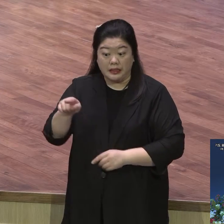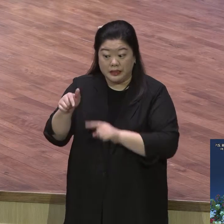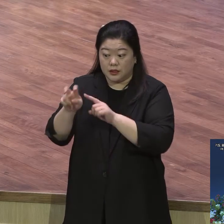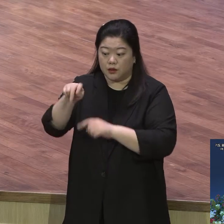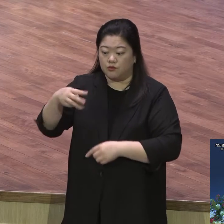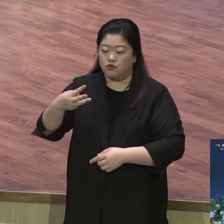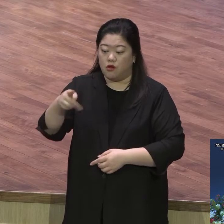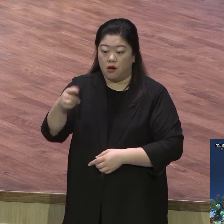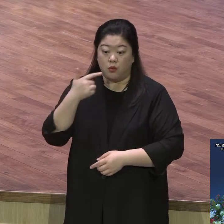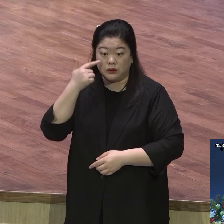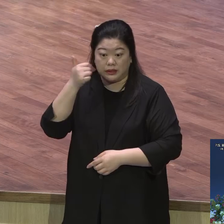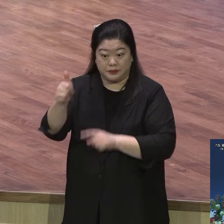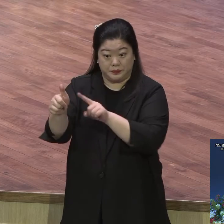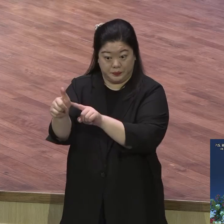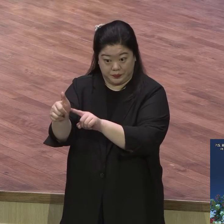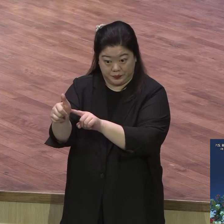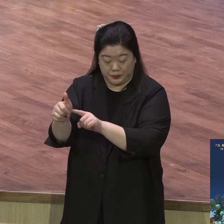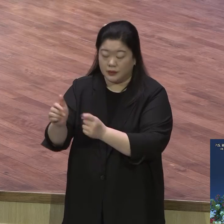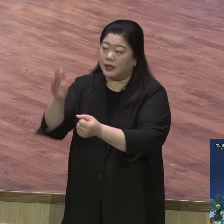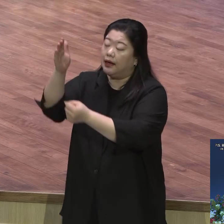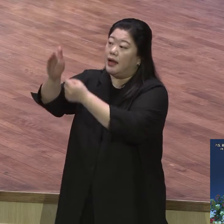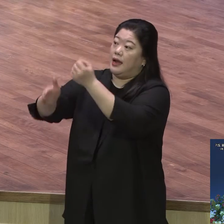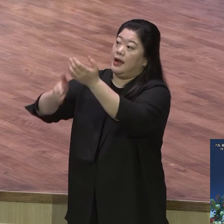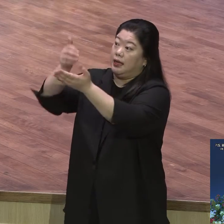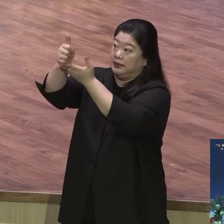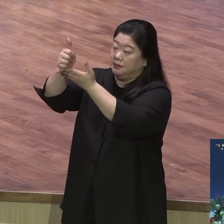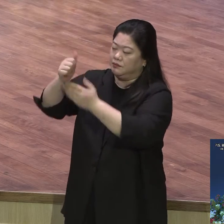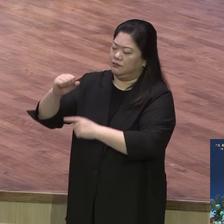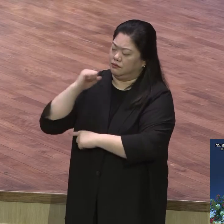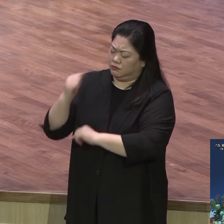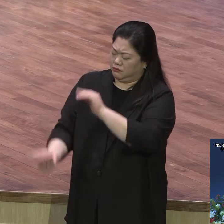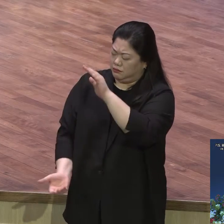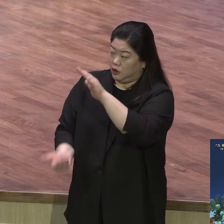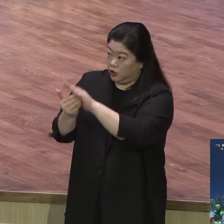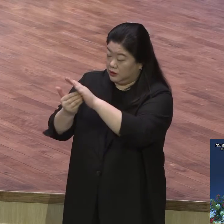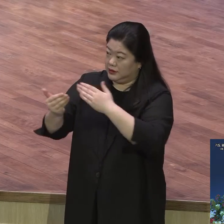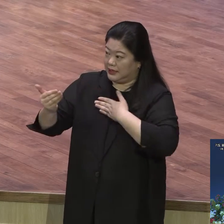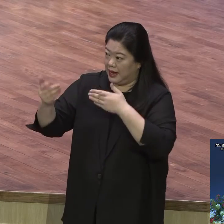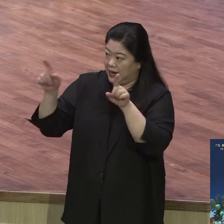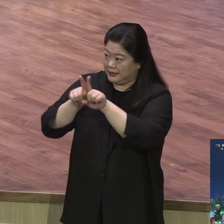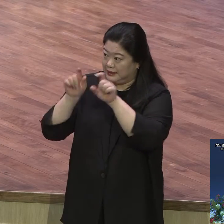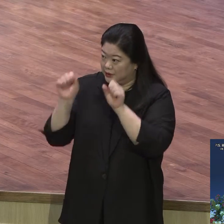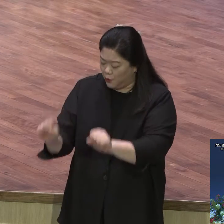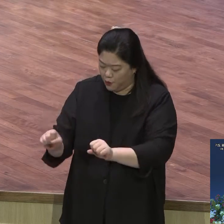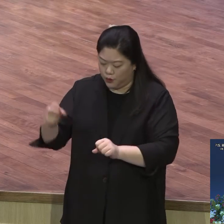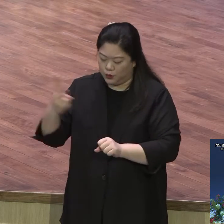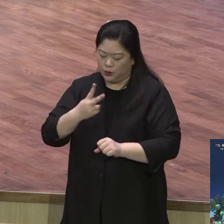전지전능하신 창조주 하나님이 반드시 응답해 주신다는 확신